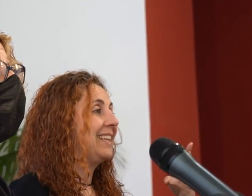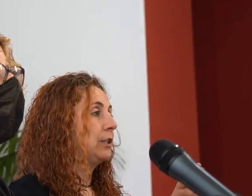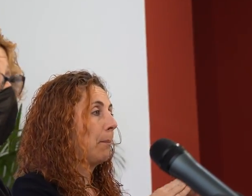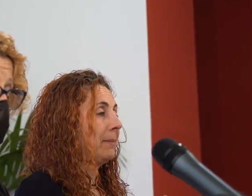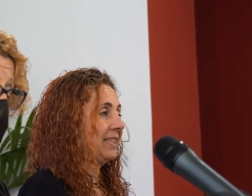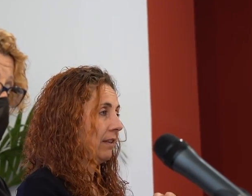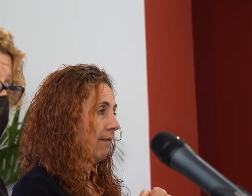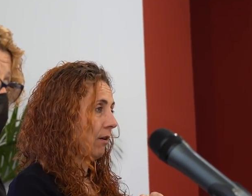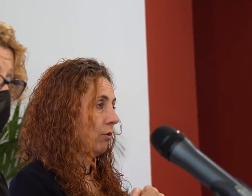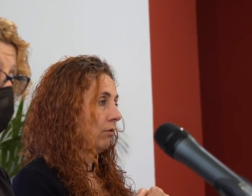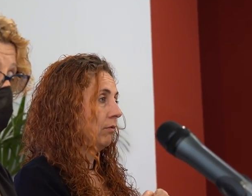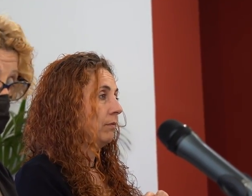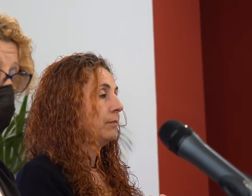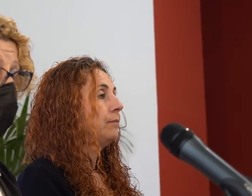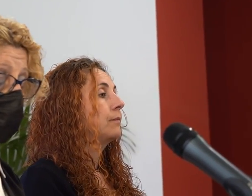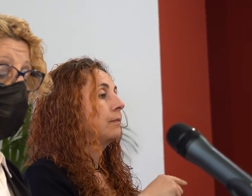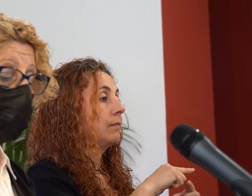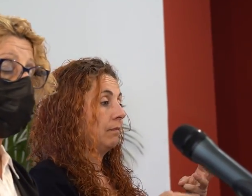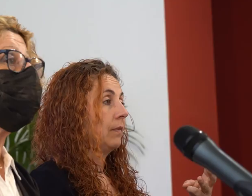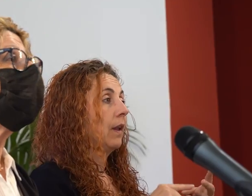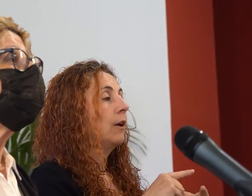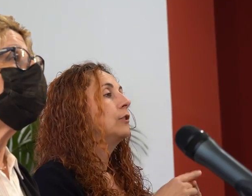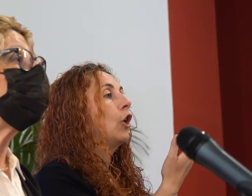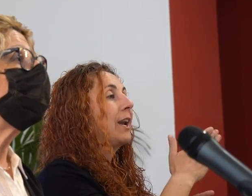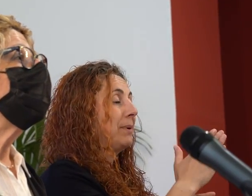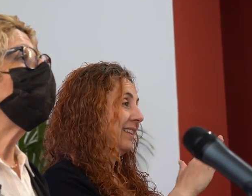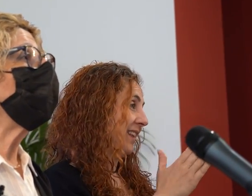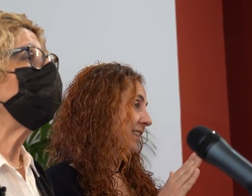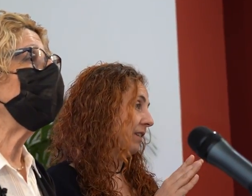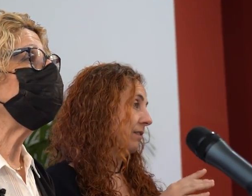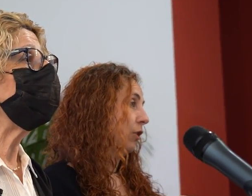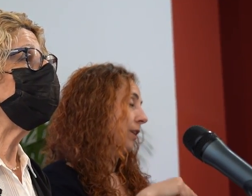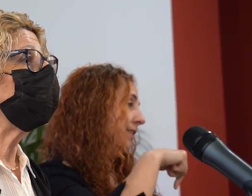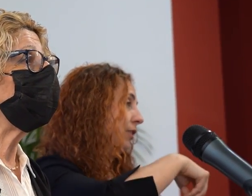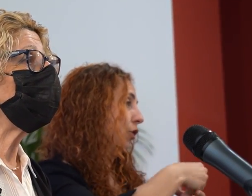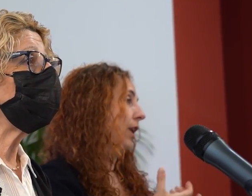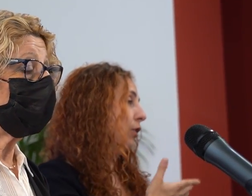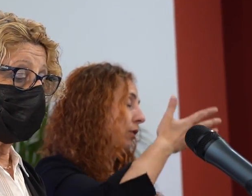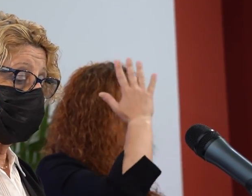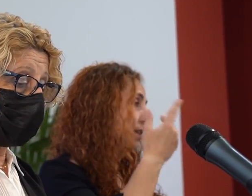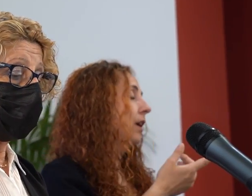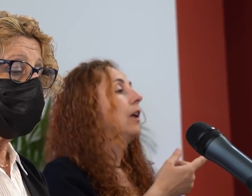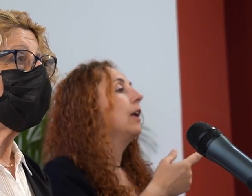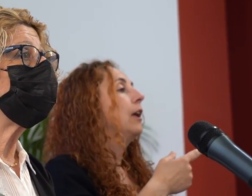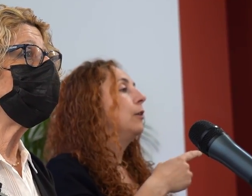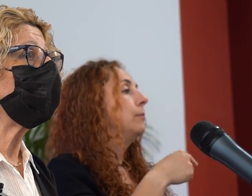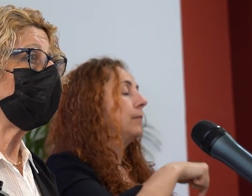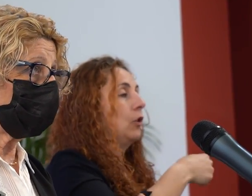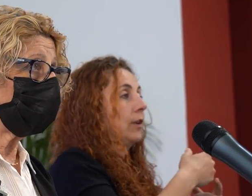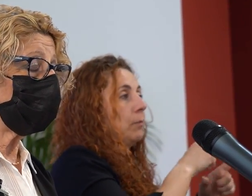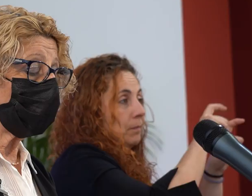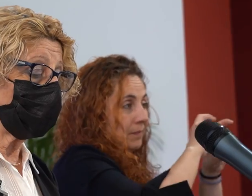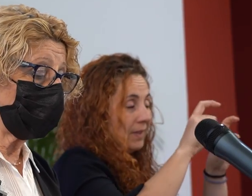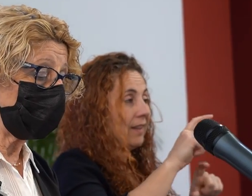trabajo que lo forman, como he dicho, representantes municipales y técnicos, o sea, entidades de